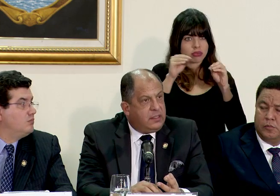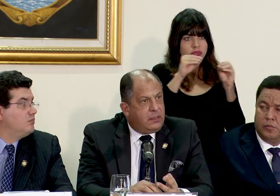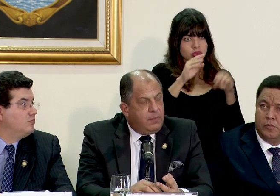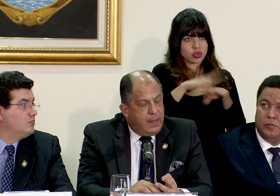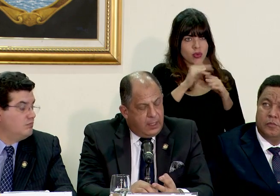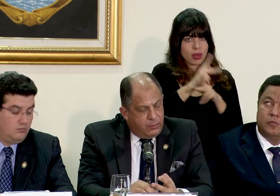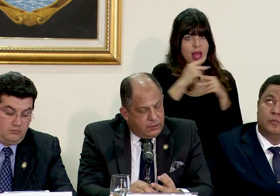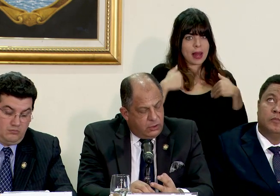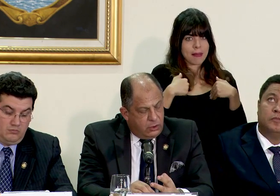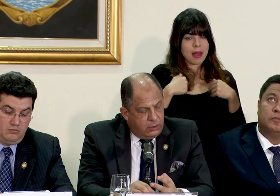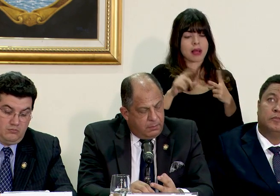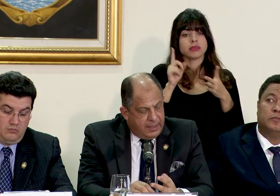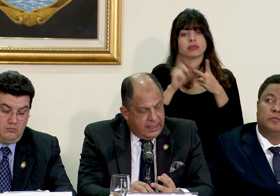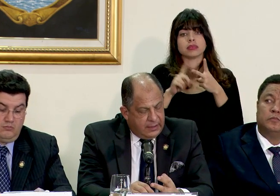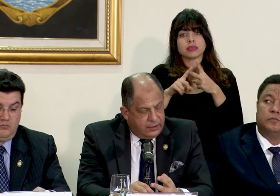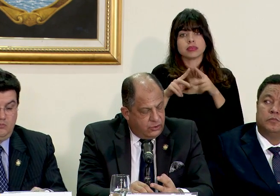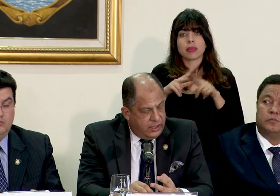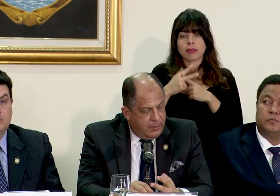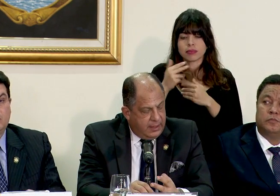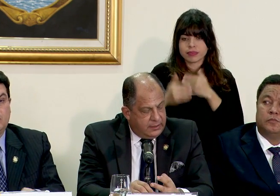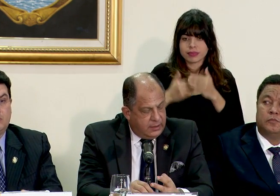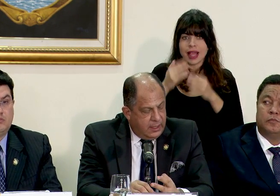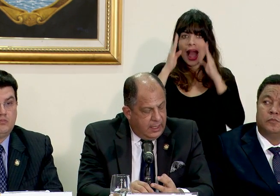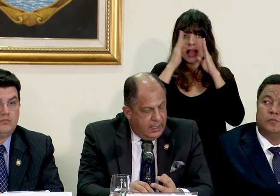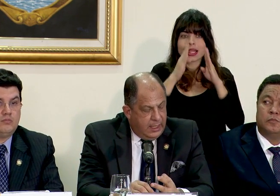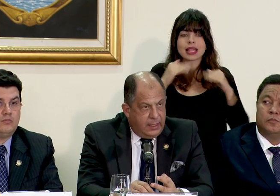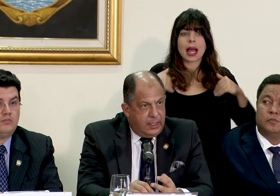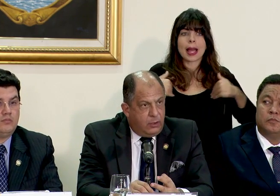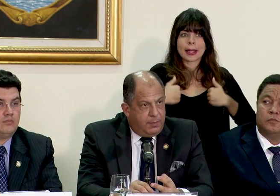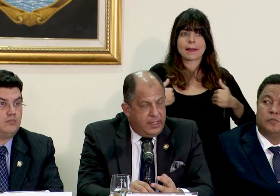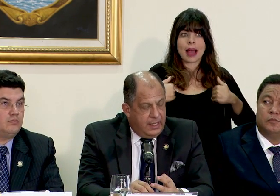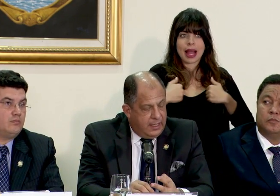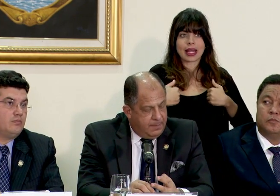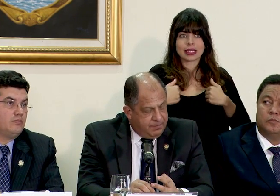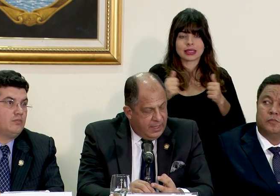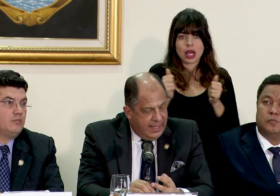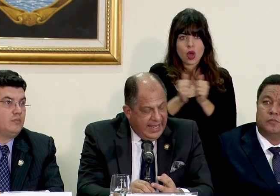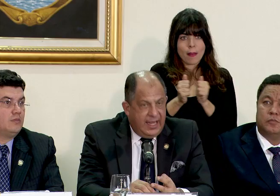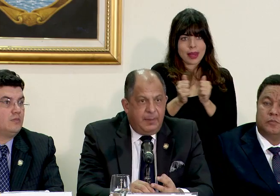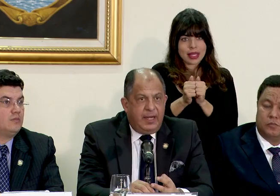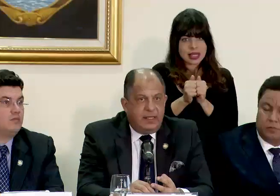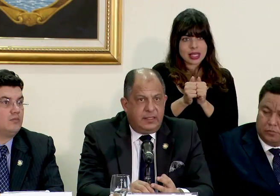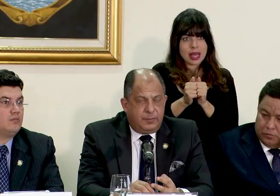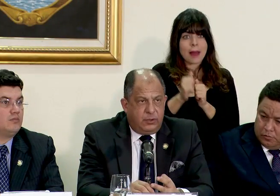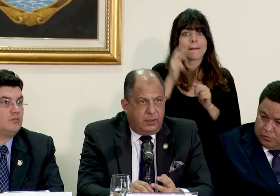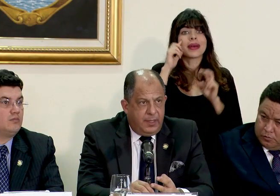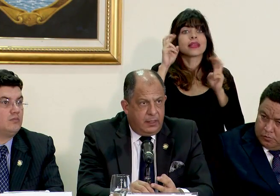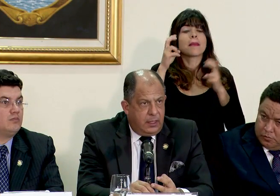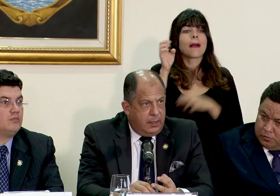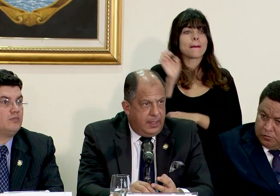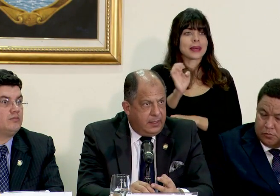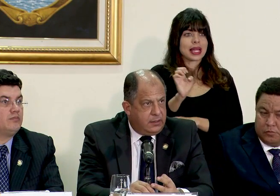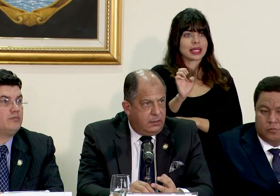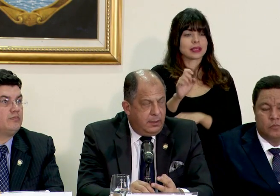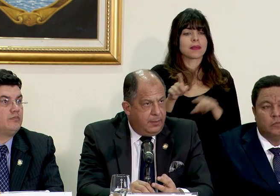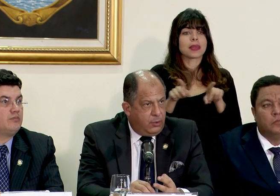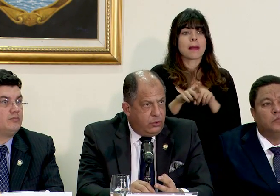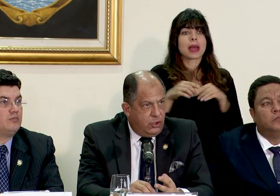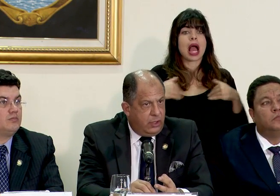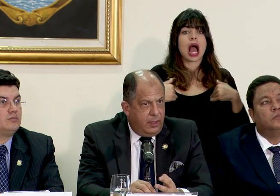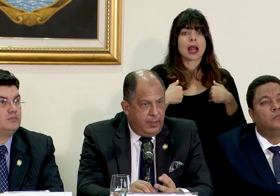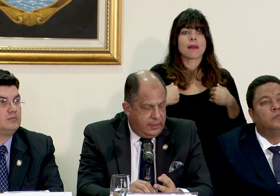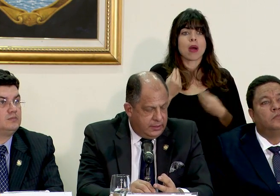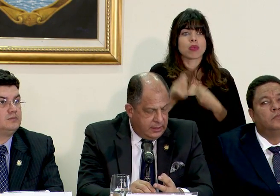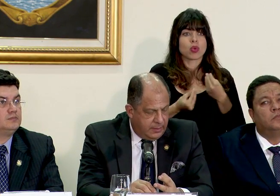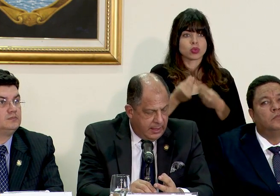puso en marcha la comisión para la atención de animales de compañía en emergencias pero también de animales de